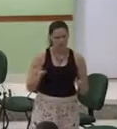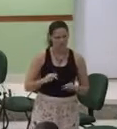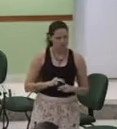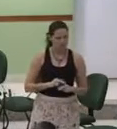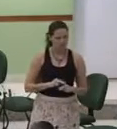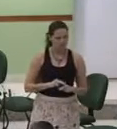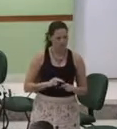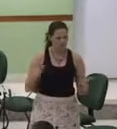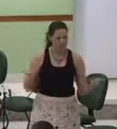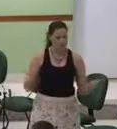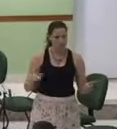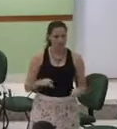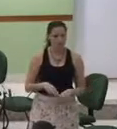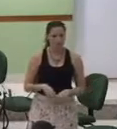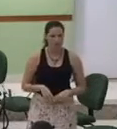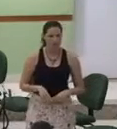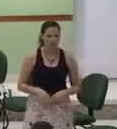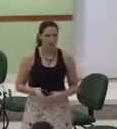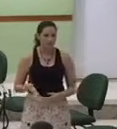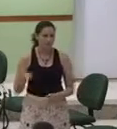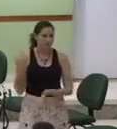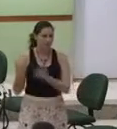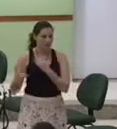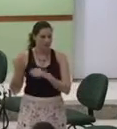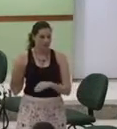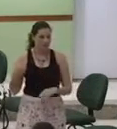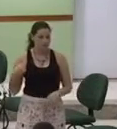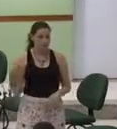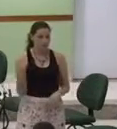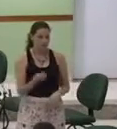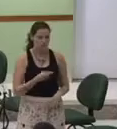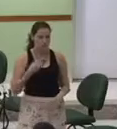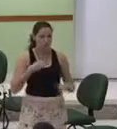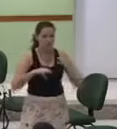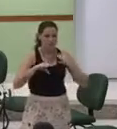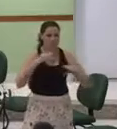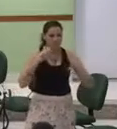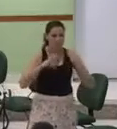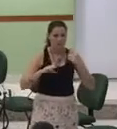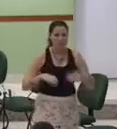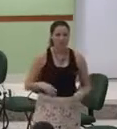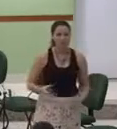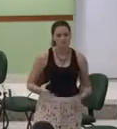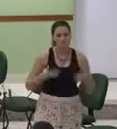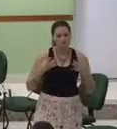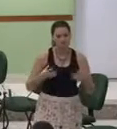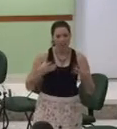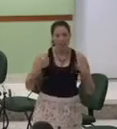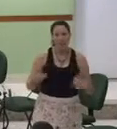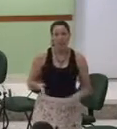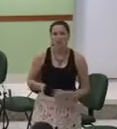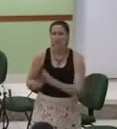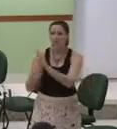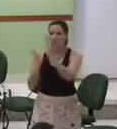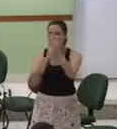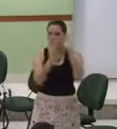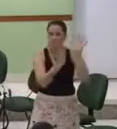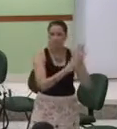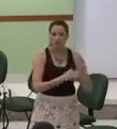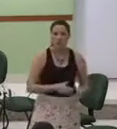antigamente cantávamos assim quero louvar-te quero amar-te quero servir-te né mas